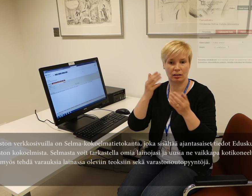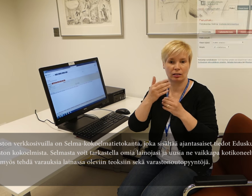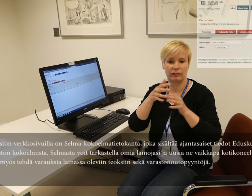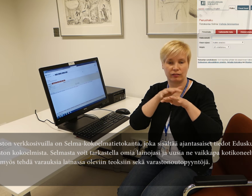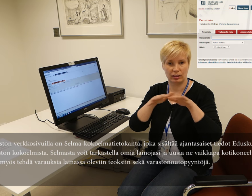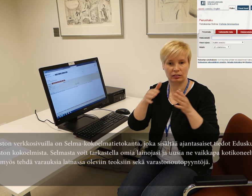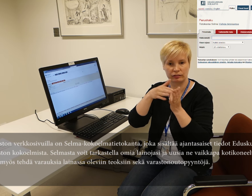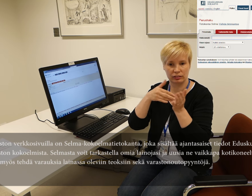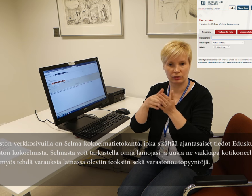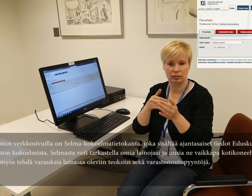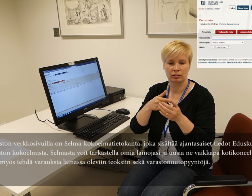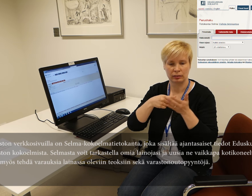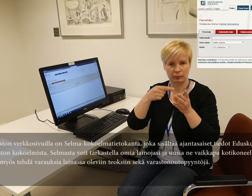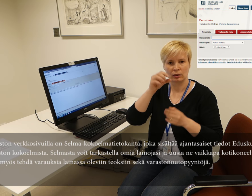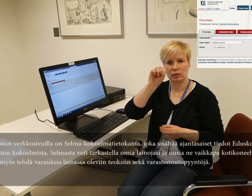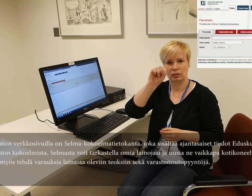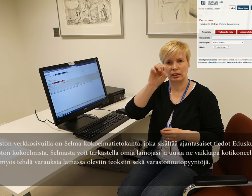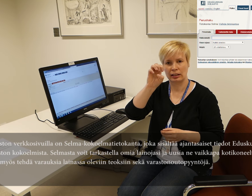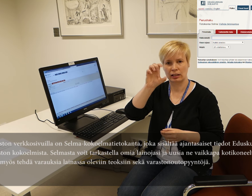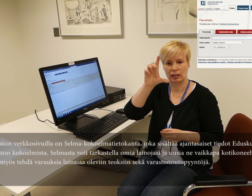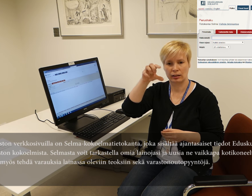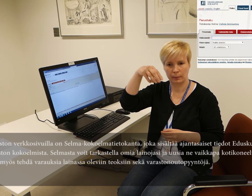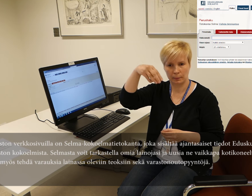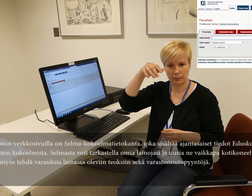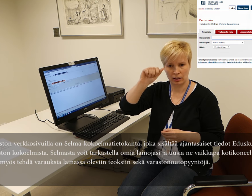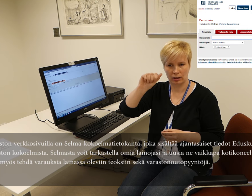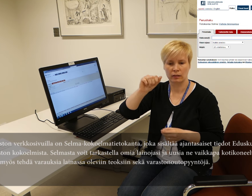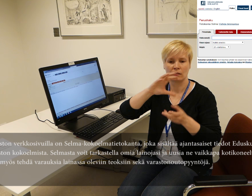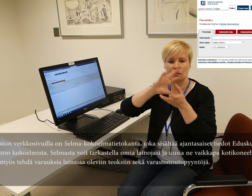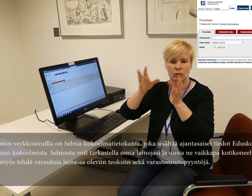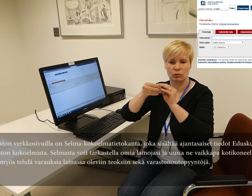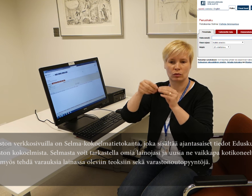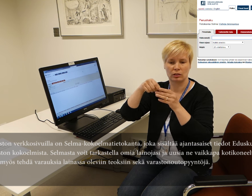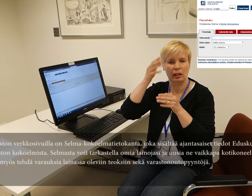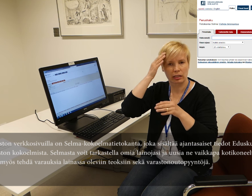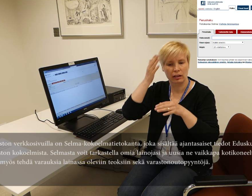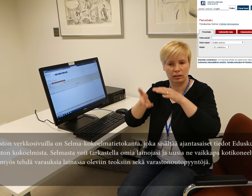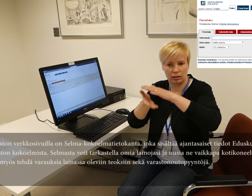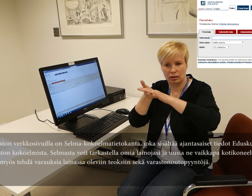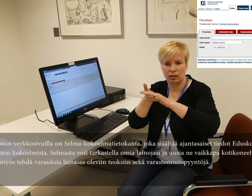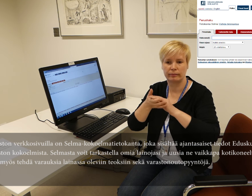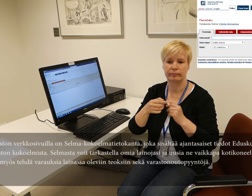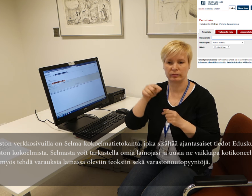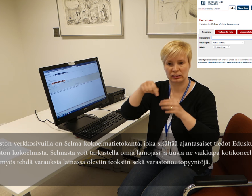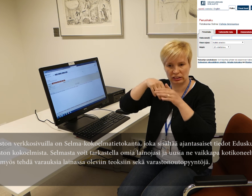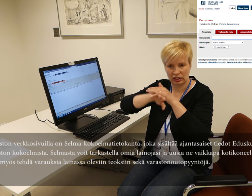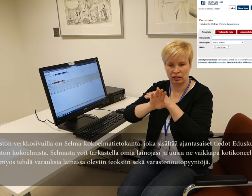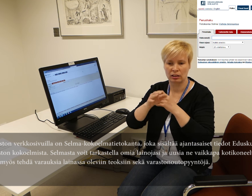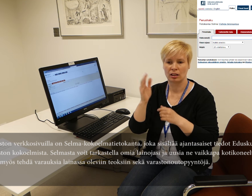Kirjaston verkkosivuilla on Selma kokoelmatietokanta, joka sisältää ajantasaiset tiedot eduskunnan kirjaston